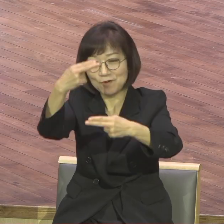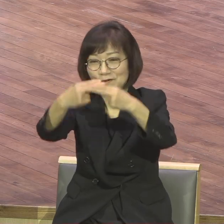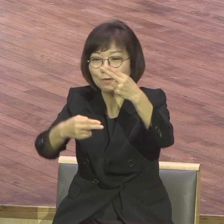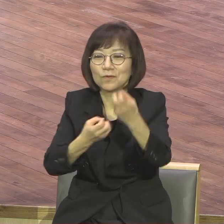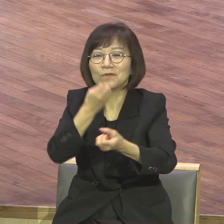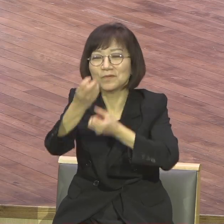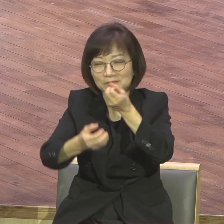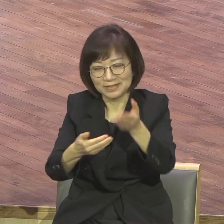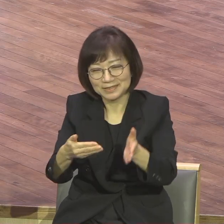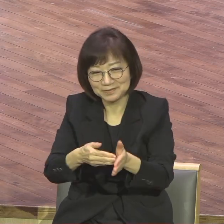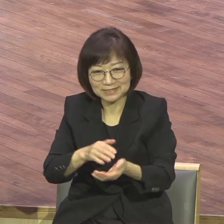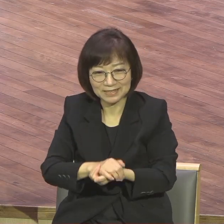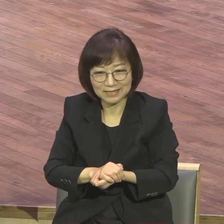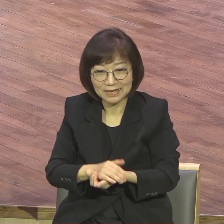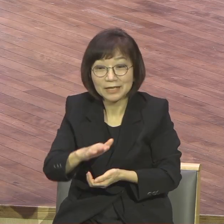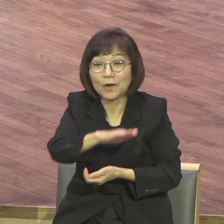여러분도 이렇게 고백해 보시기 바랍니다.